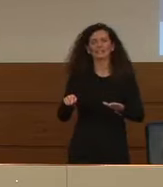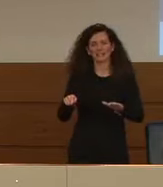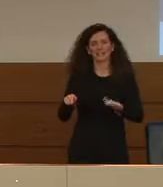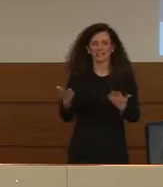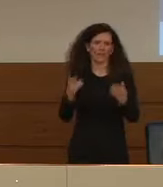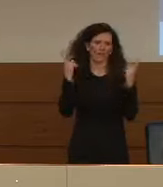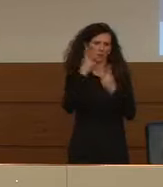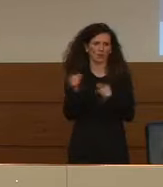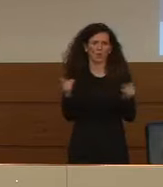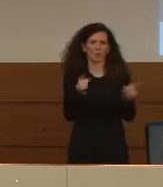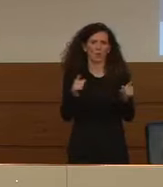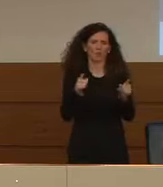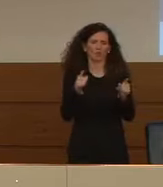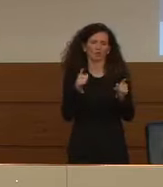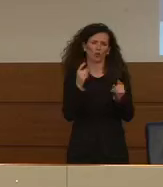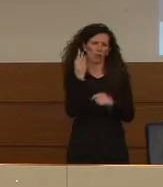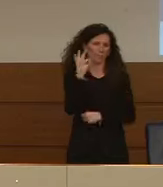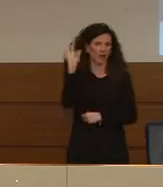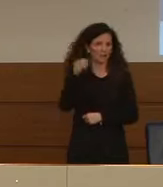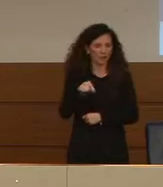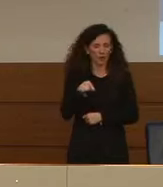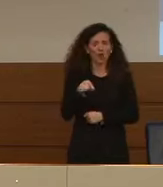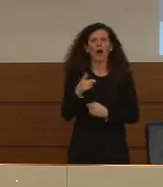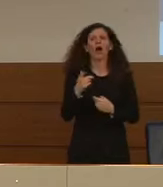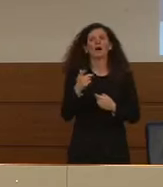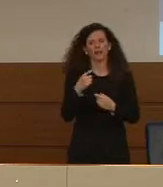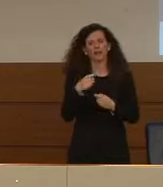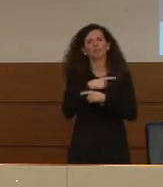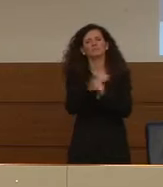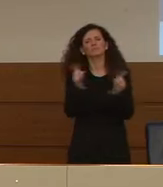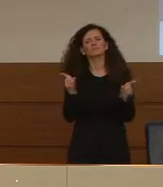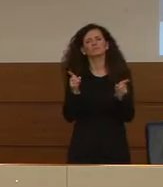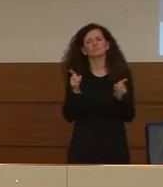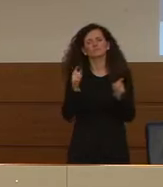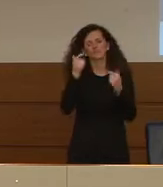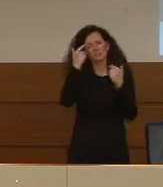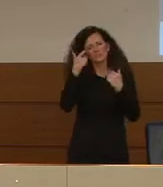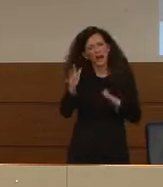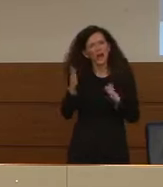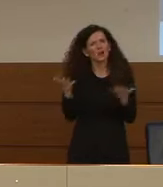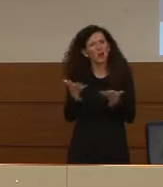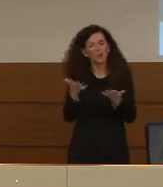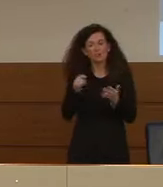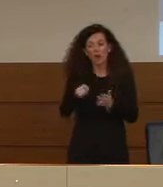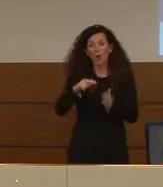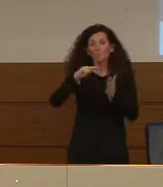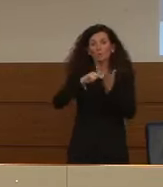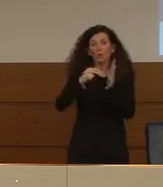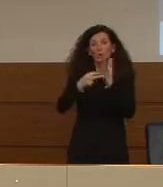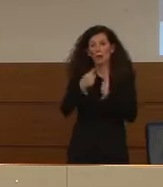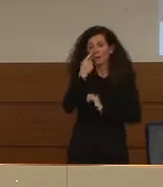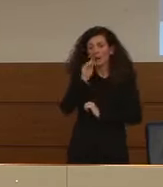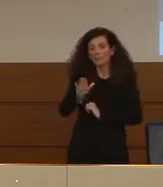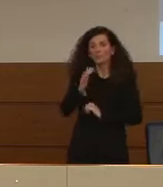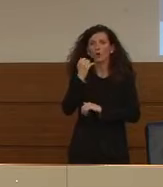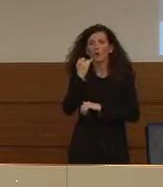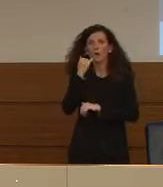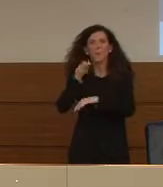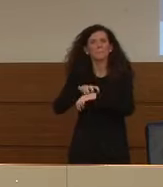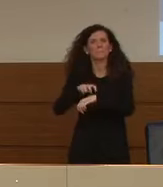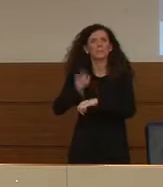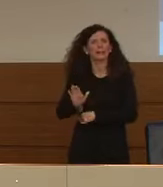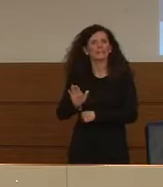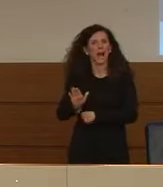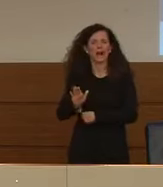devono sapere che non è un problema pediatrico, fortunatamente. Quindi